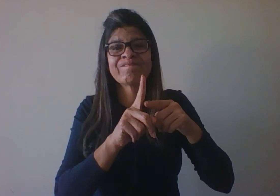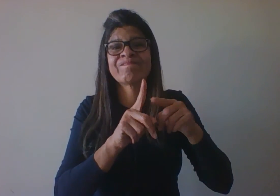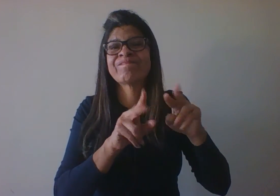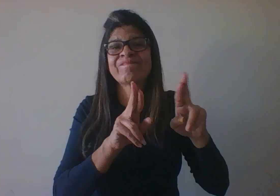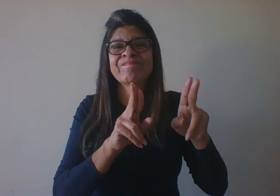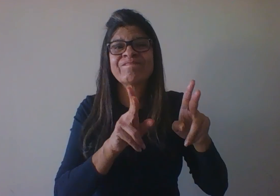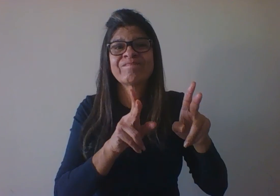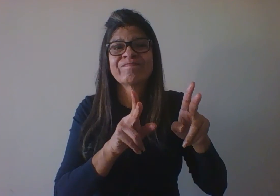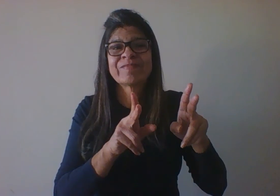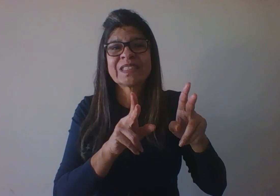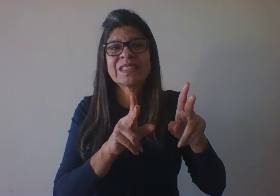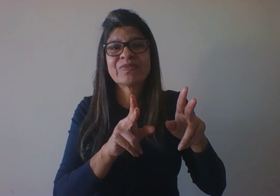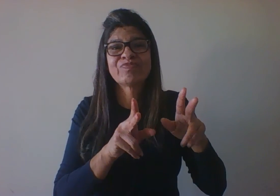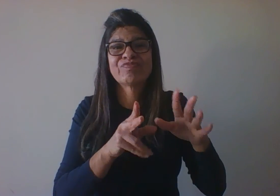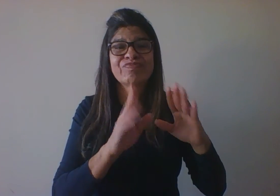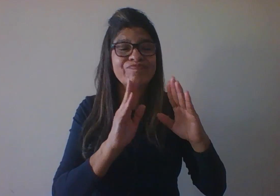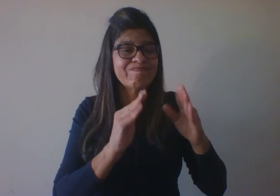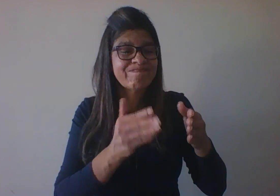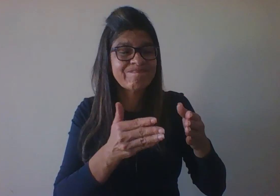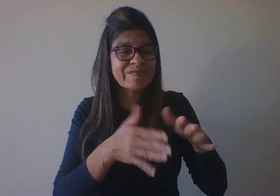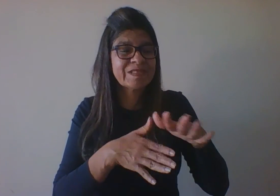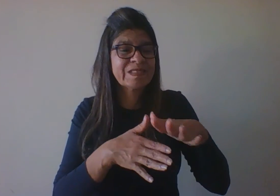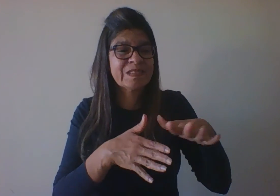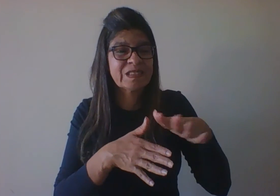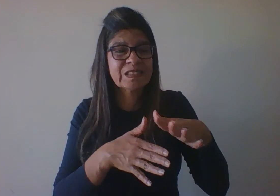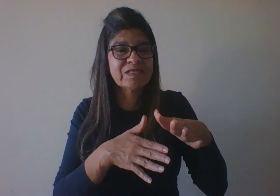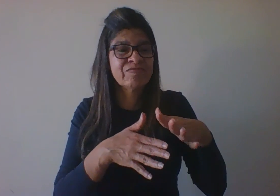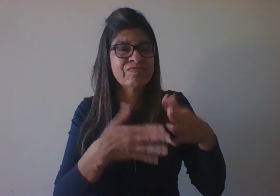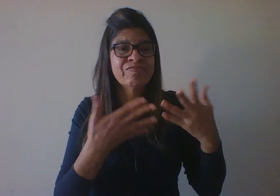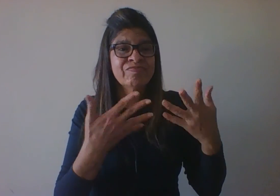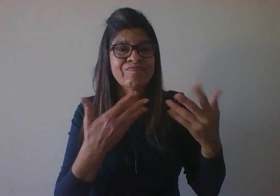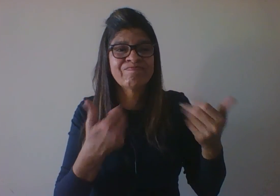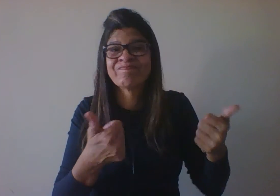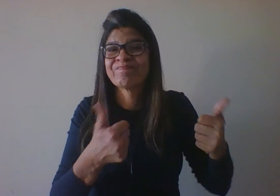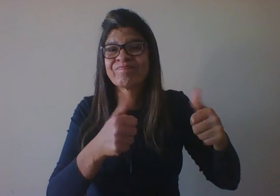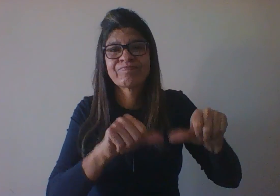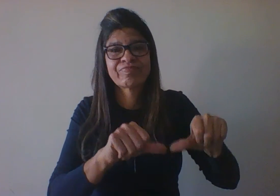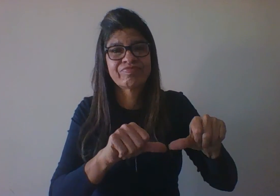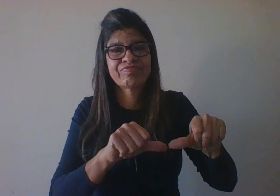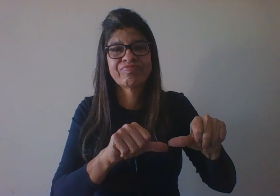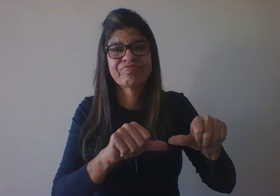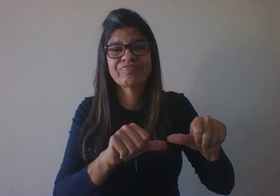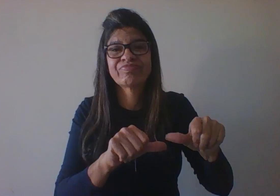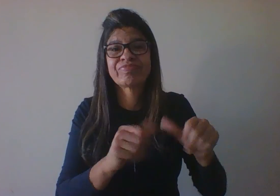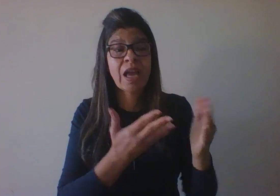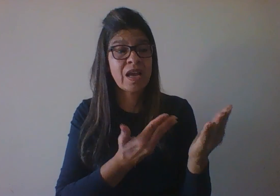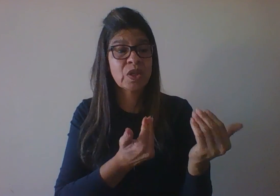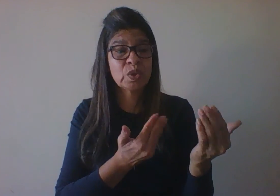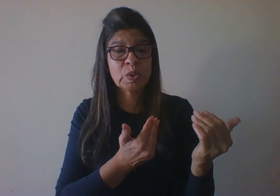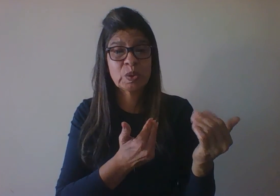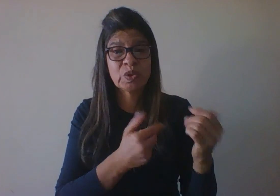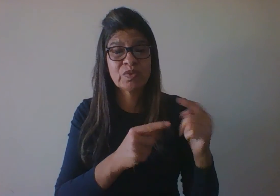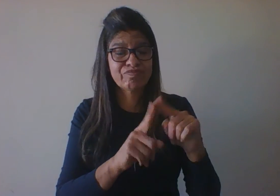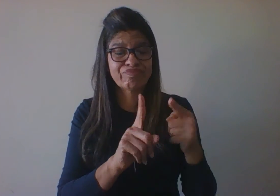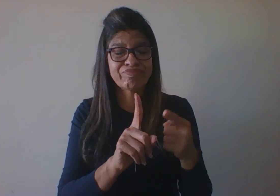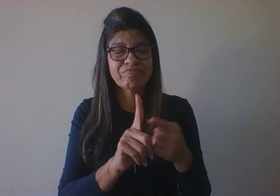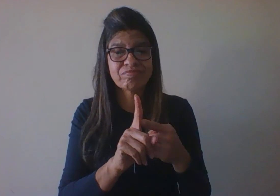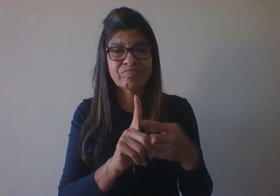atípica e que pode ser considerada desagradável de uma jovem de 12 anos ficar grávida ainda tem um